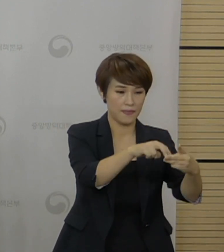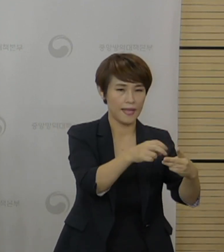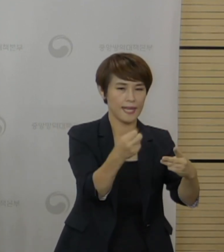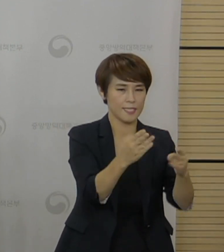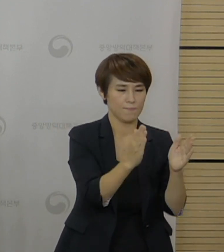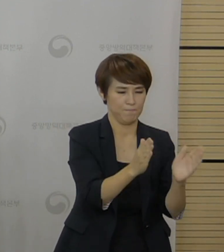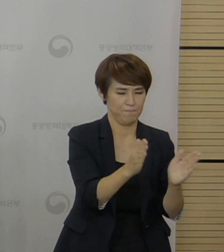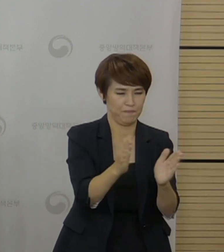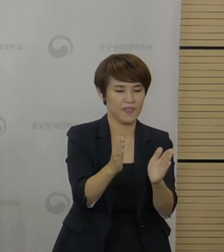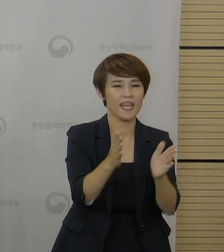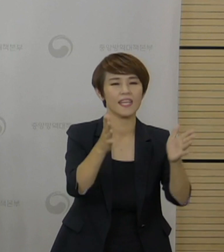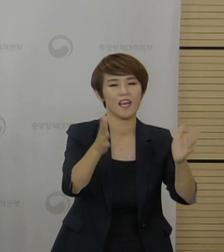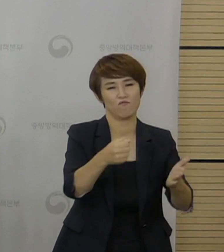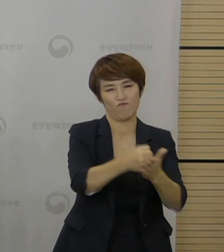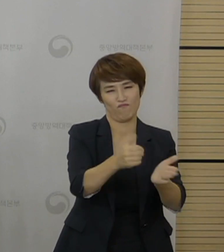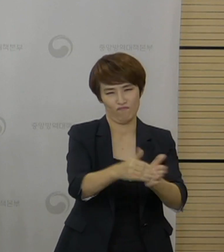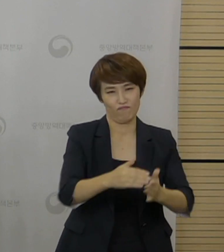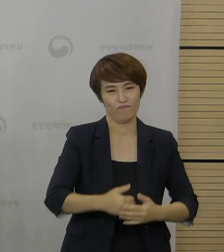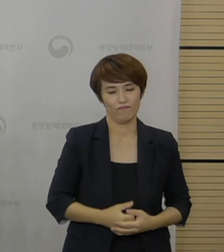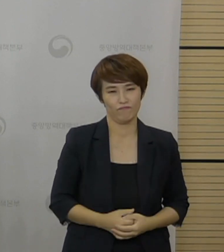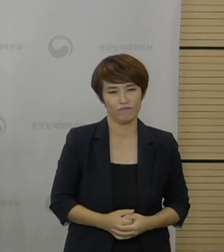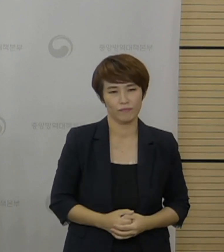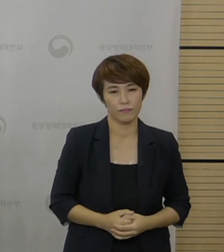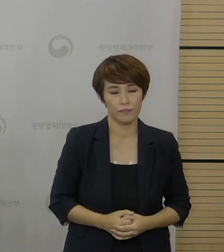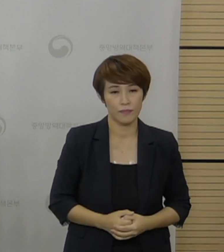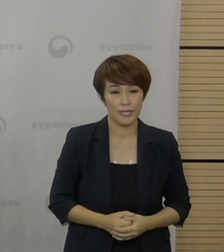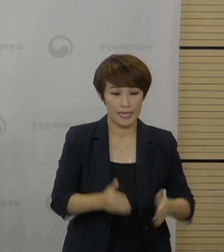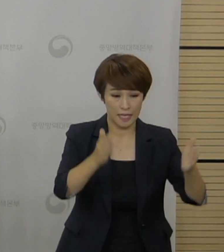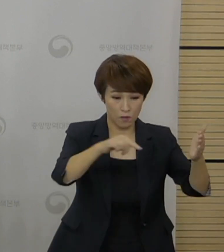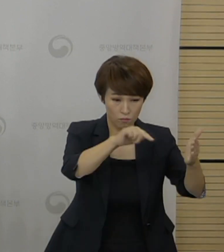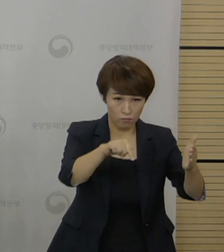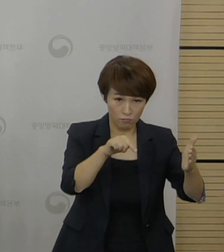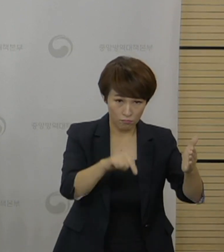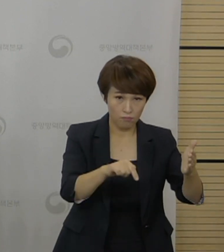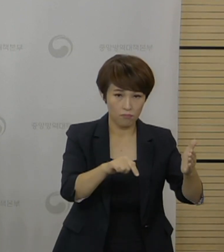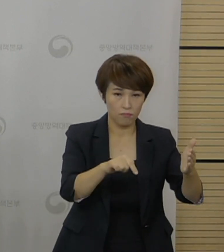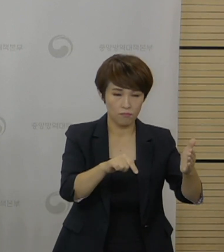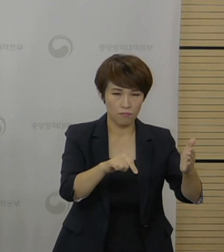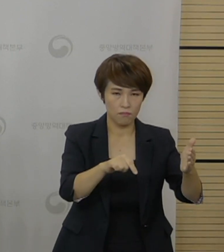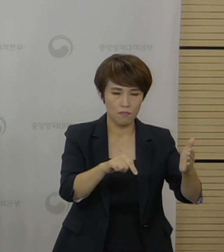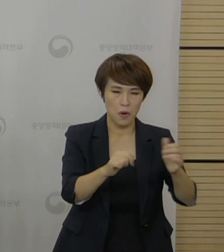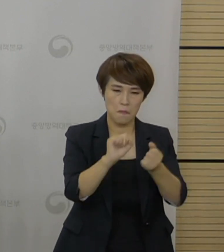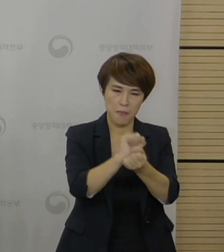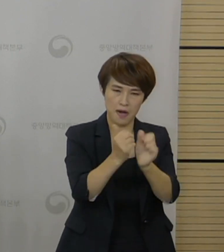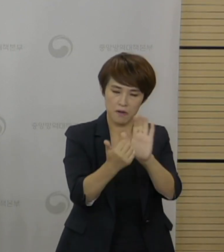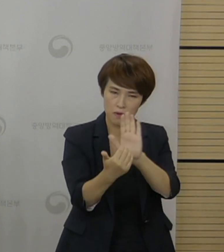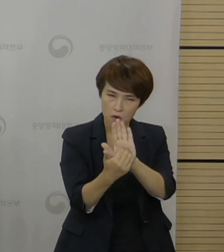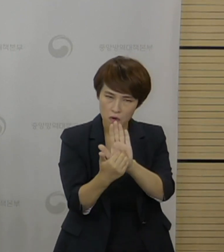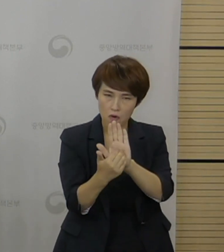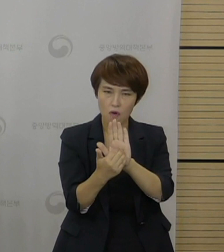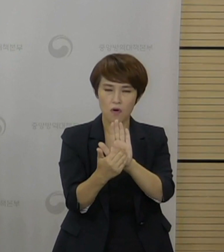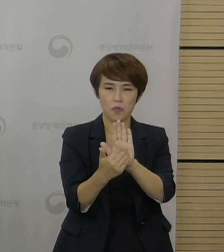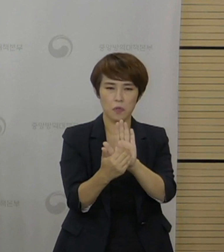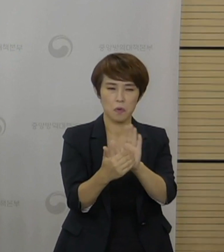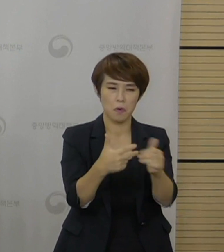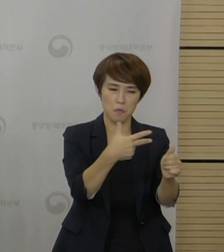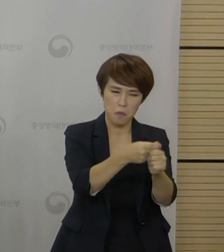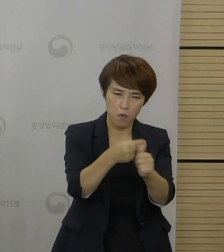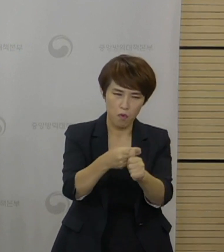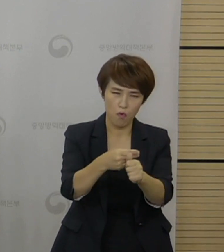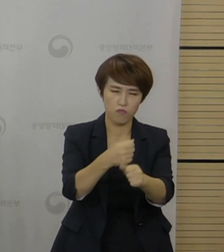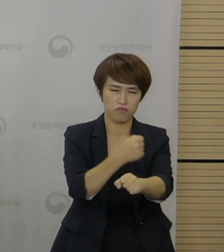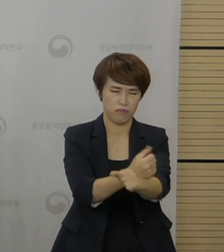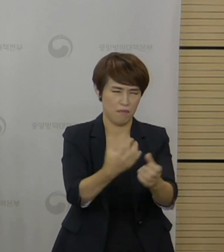기간으로 설정하고 이 기간 동안에 그동안의 방역이나 예방접종을 수행하느라 애쓰신